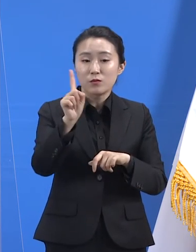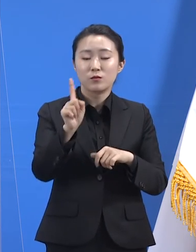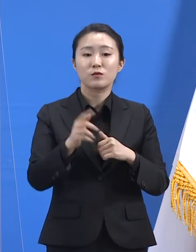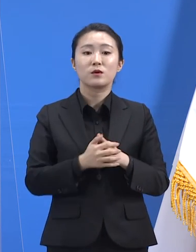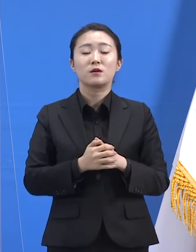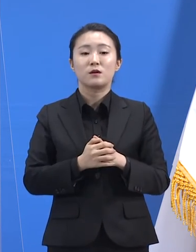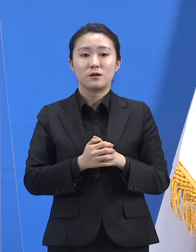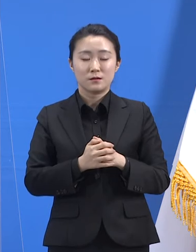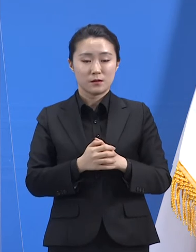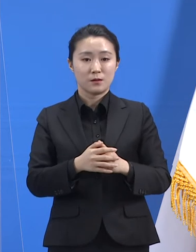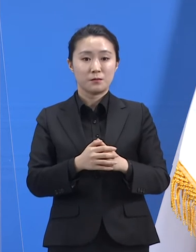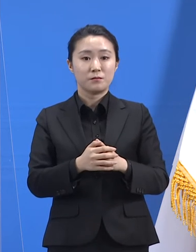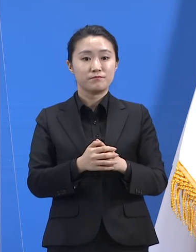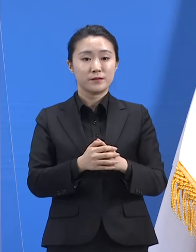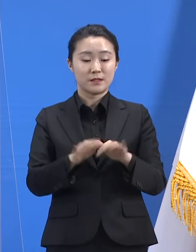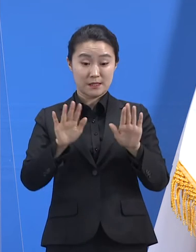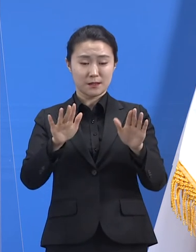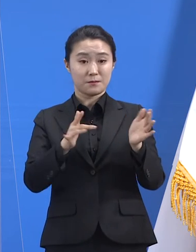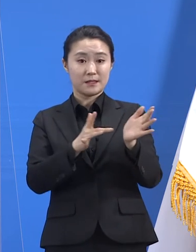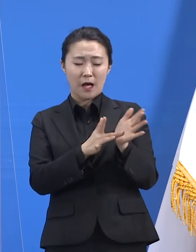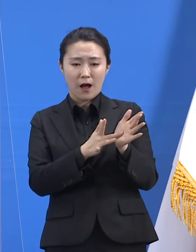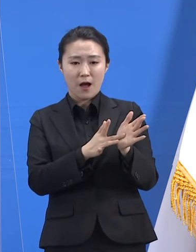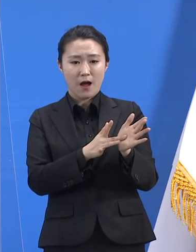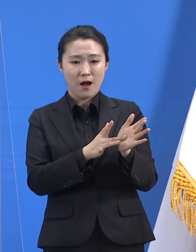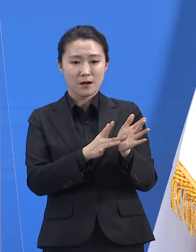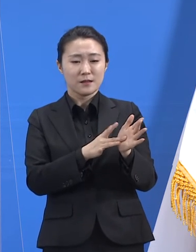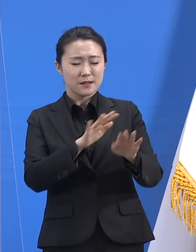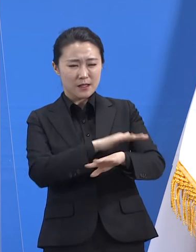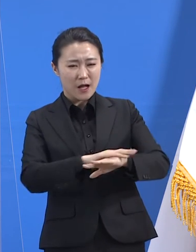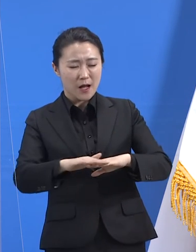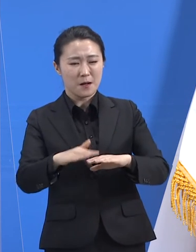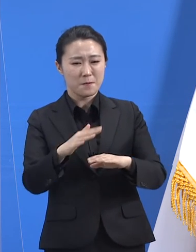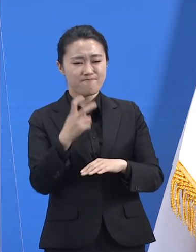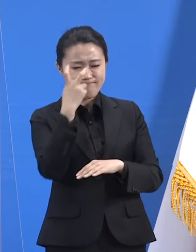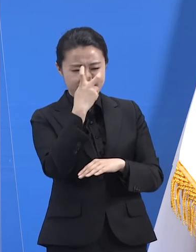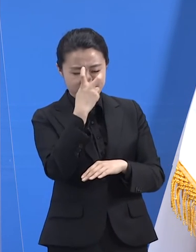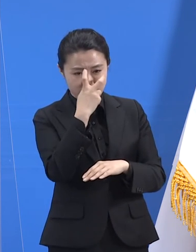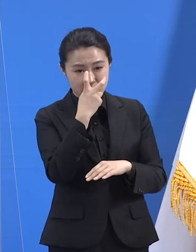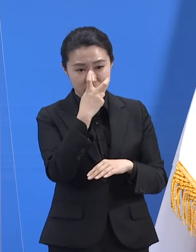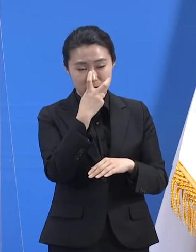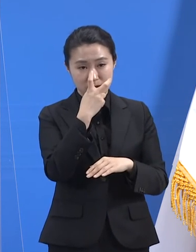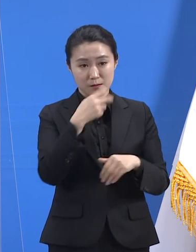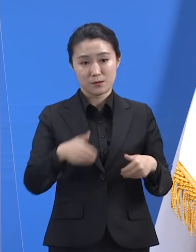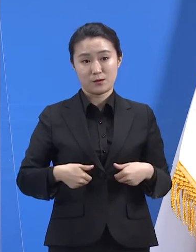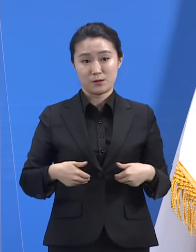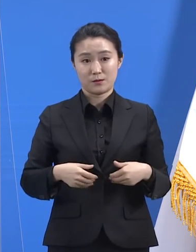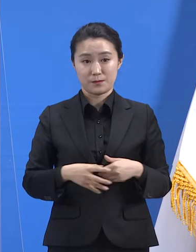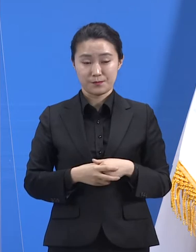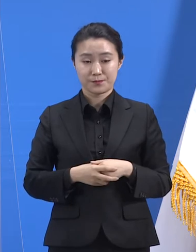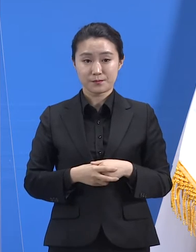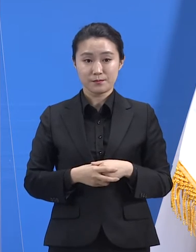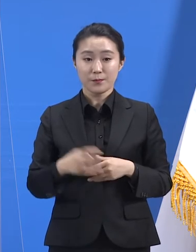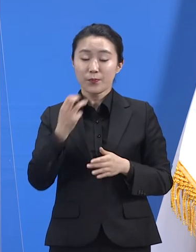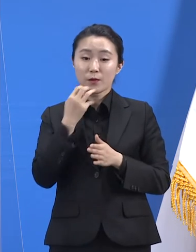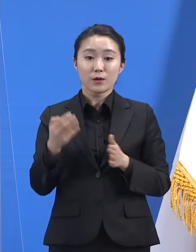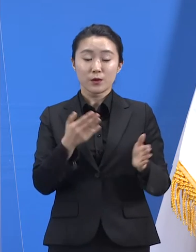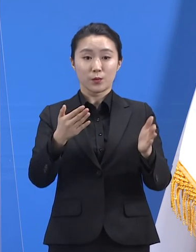활용하는 것입니다. 또는 백신 접종과 관련한 과정을 투명하게 공개하고 소통하겠습니다.